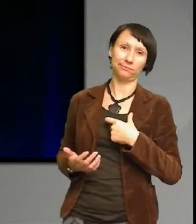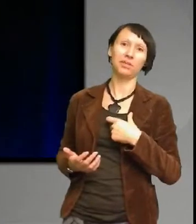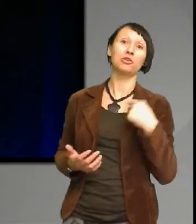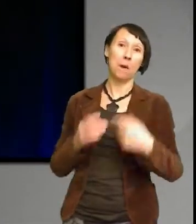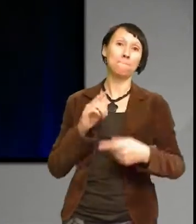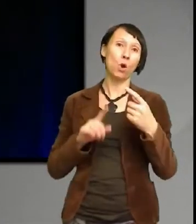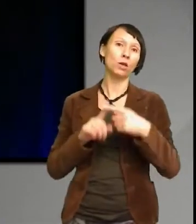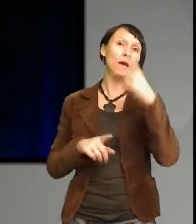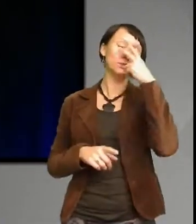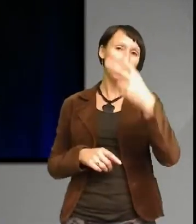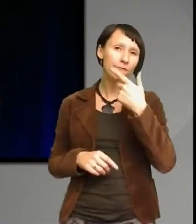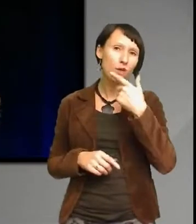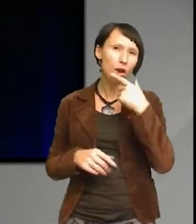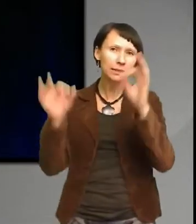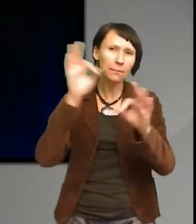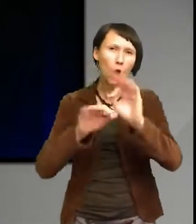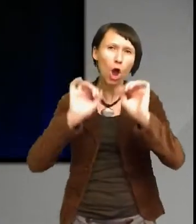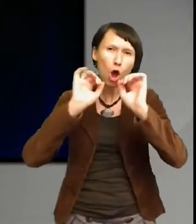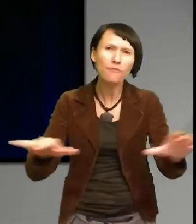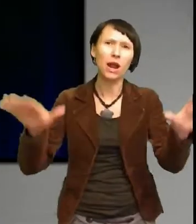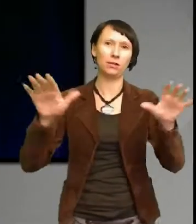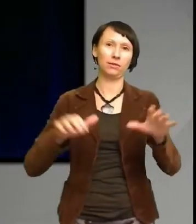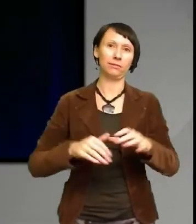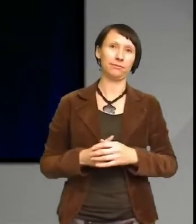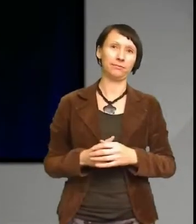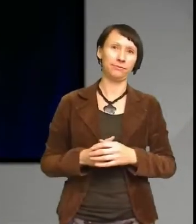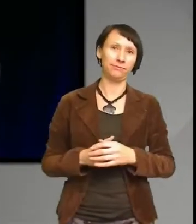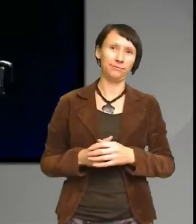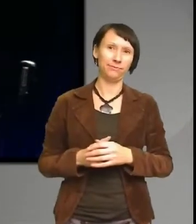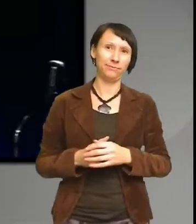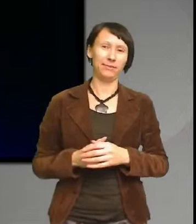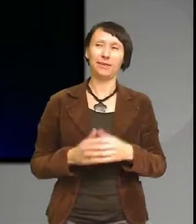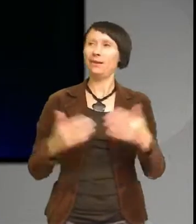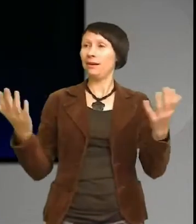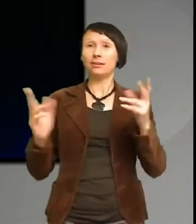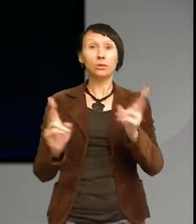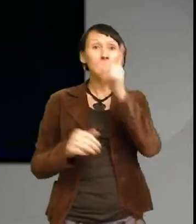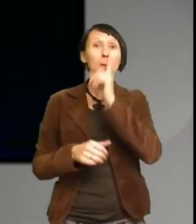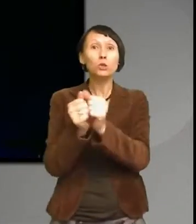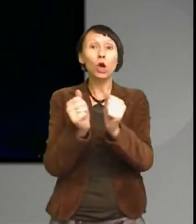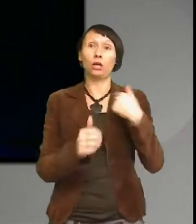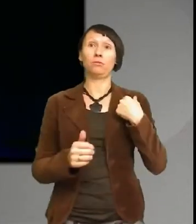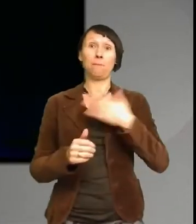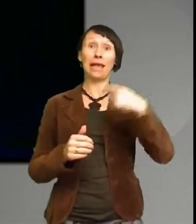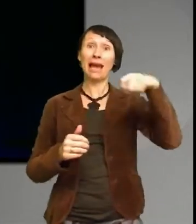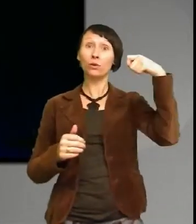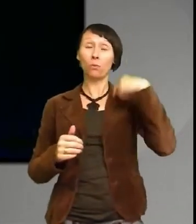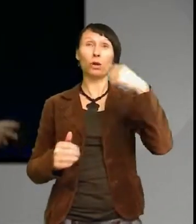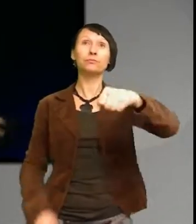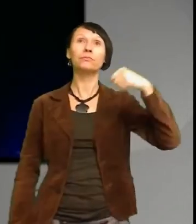farliga kemikalier överallt omkring mig alltså det kunde vara så enkelt som när jag öppnade garderoben såg de där nya